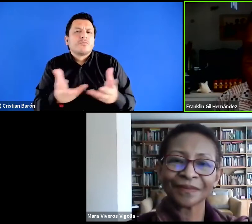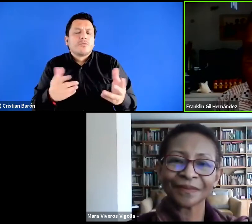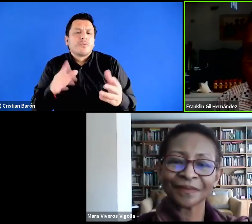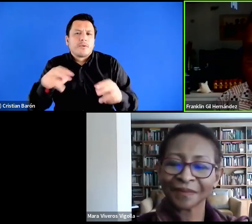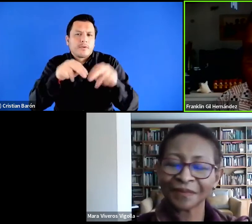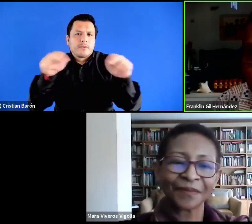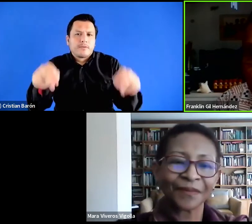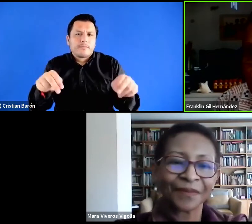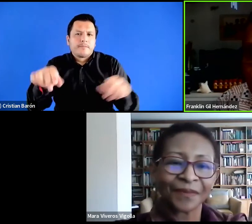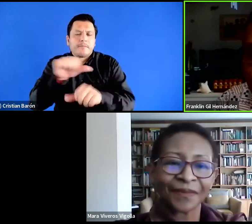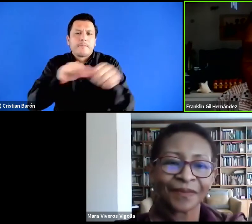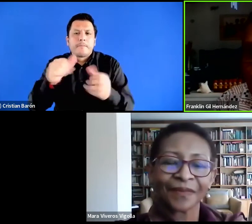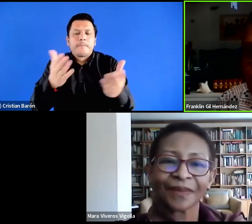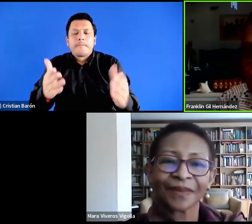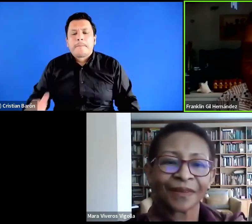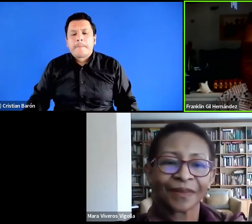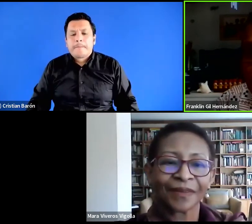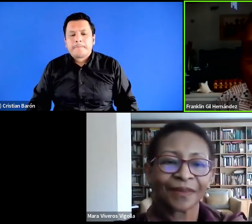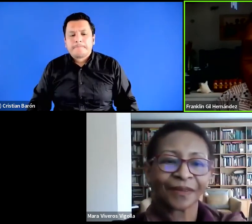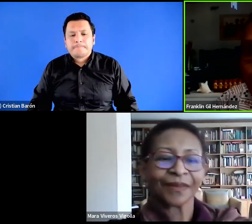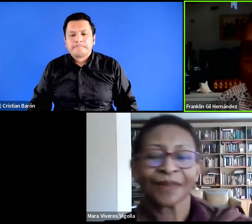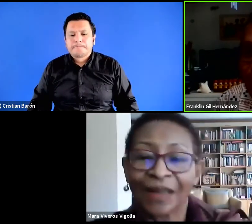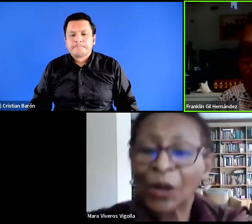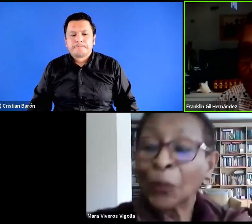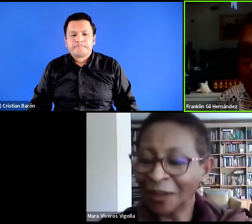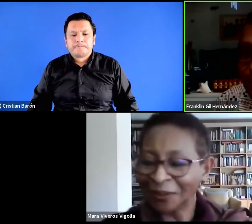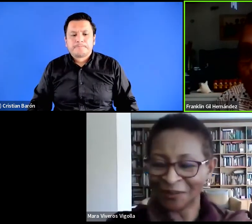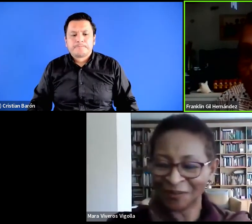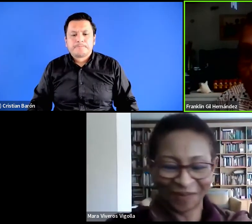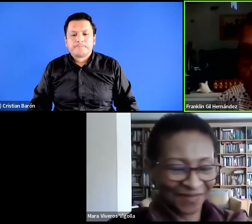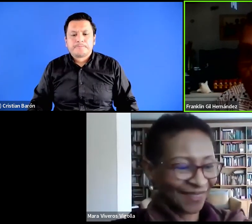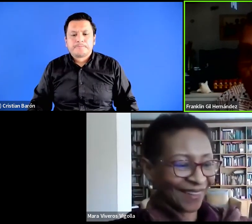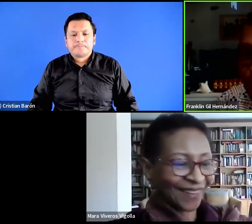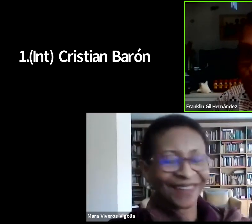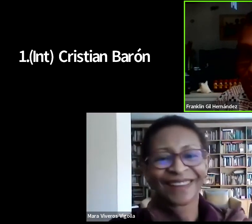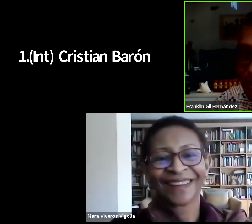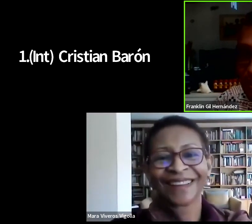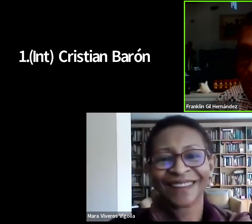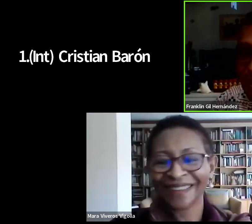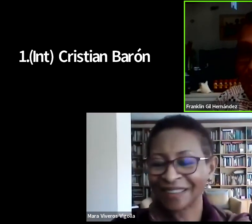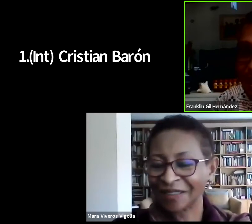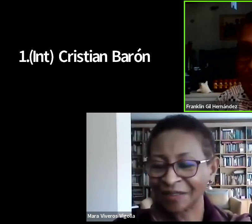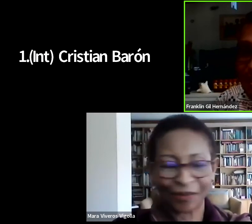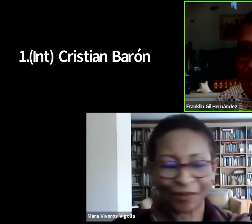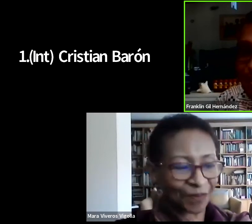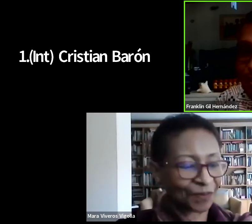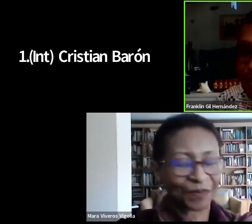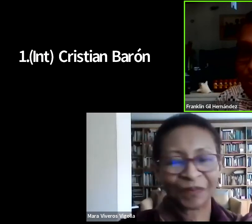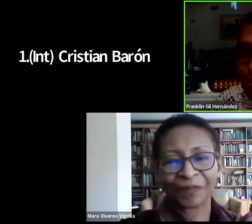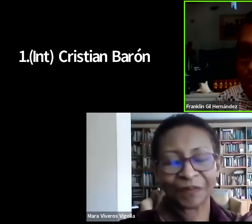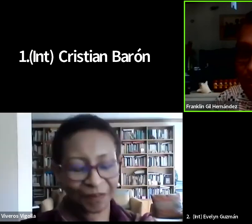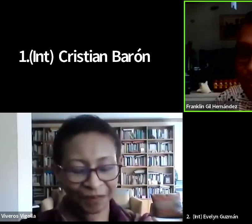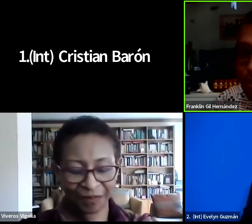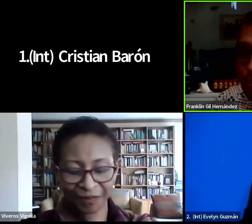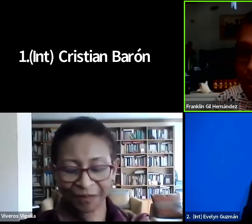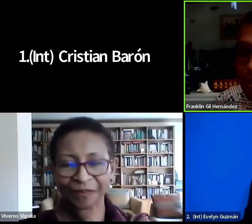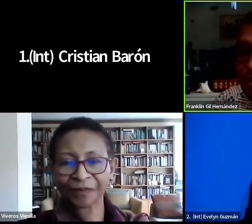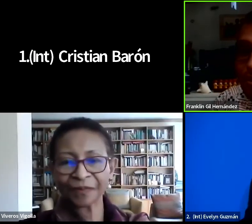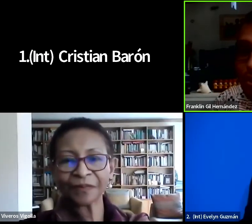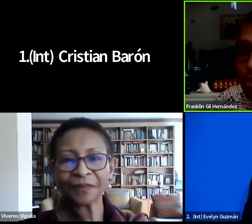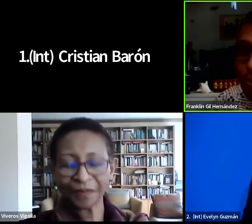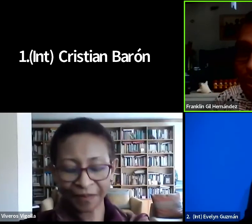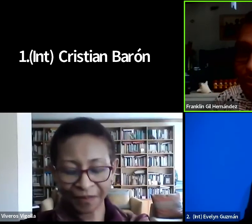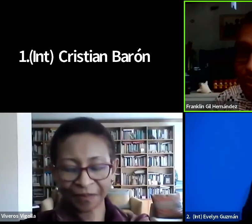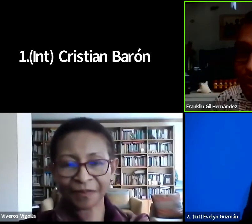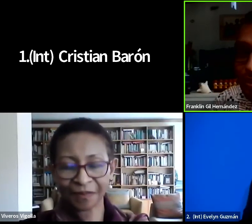género voy entonces ahora a leer unas algunas preguntas que están en el chat para escuchar tanto a